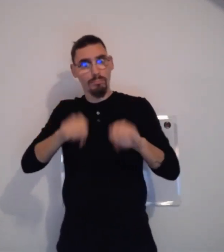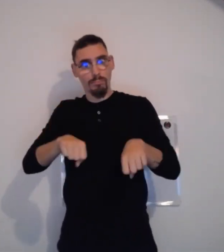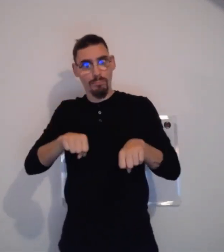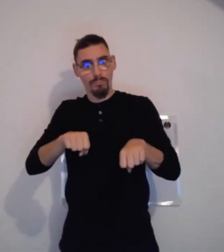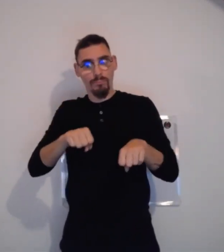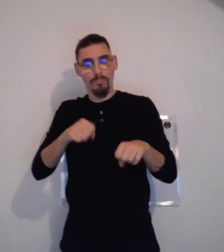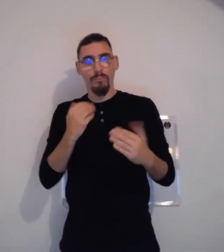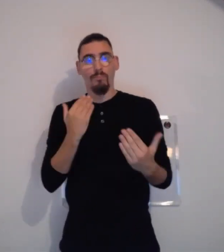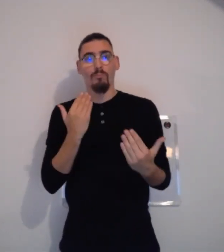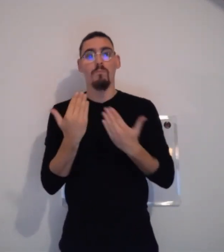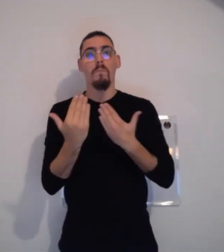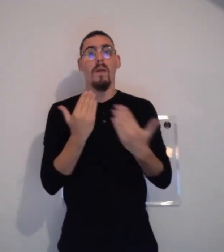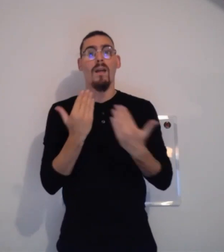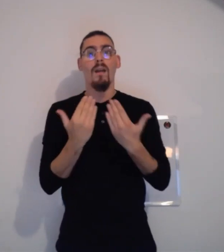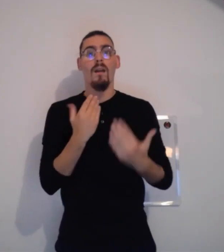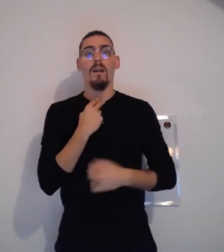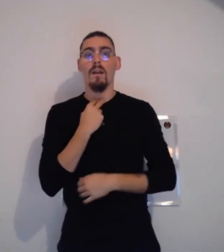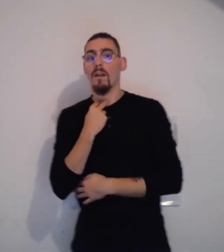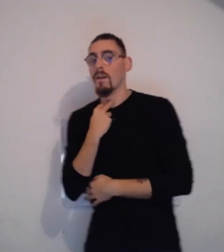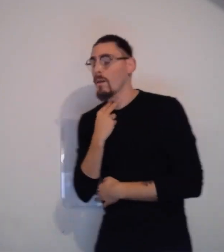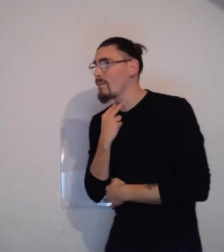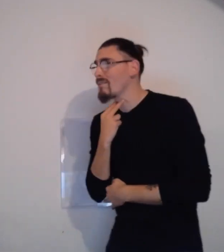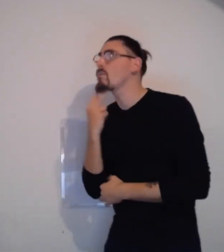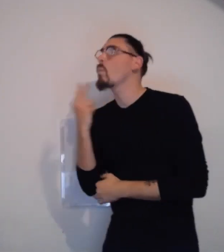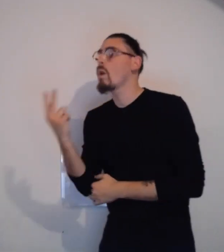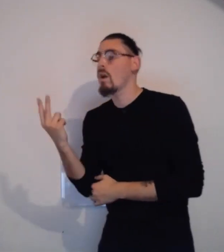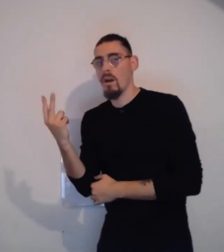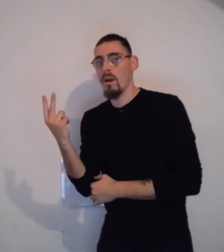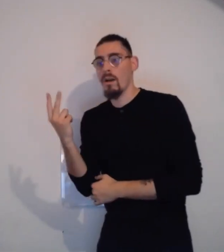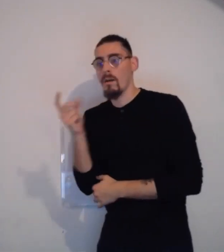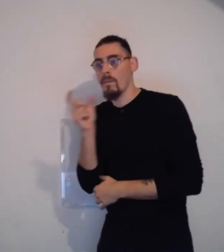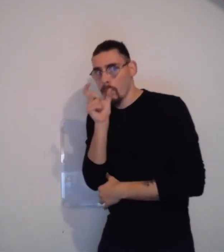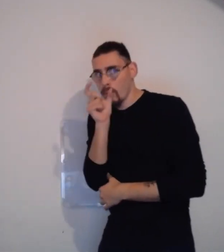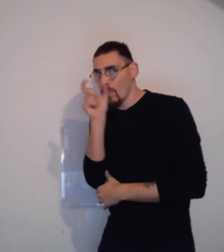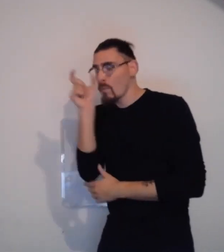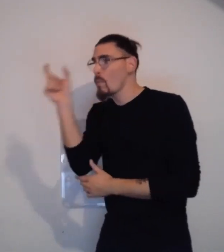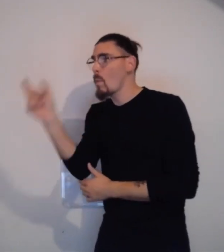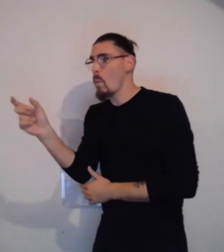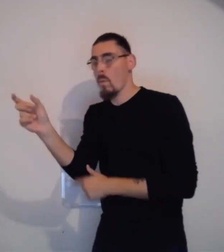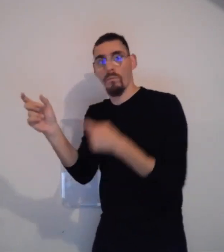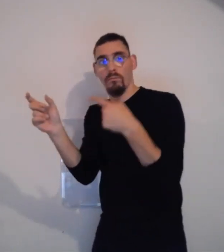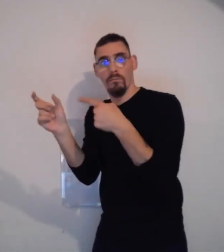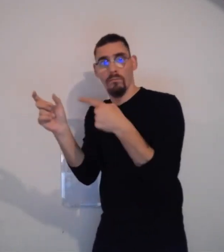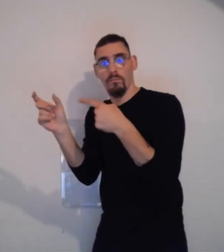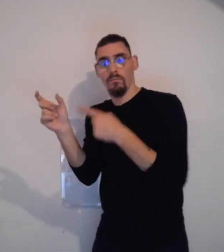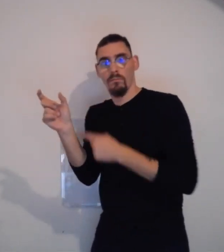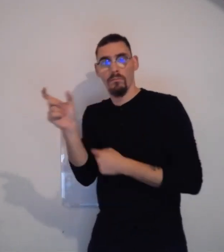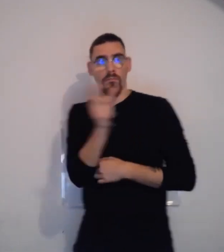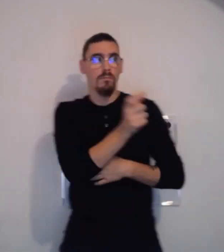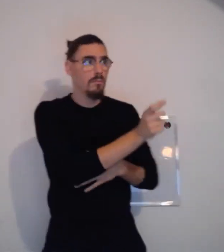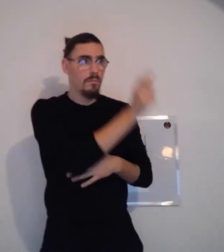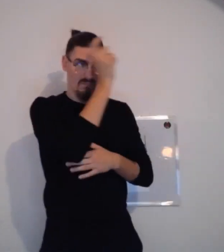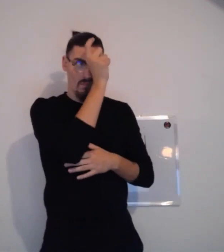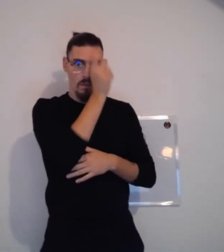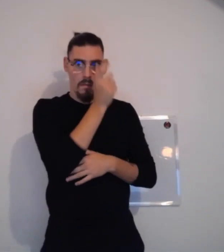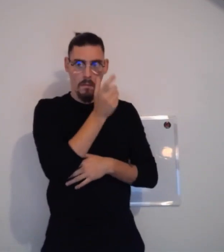comprendre. Il va l'assimiler. Par exemple, si moi, je ne le dis qu'avec ma voix, imaginons que je vais juste dire le mot « manger